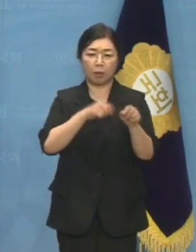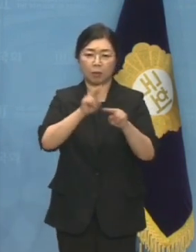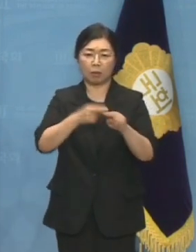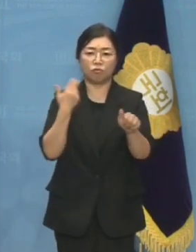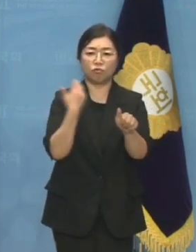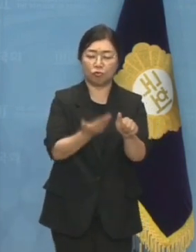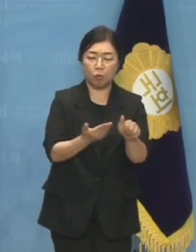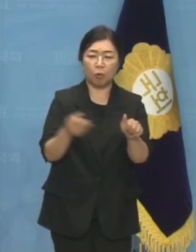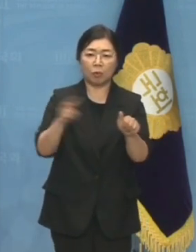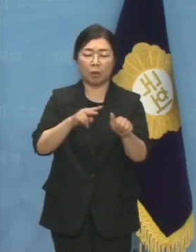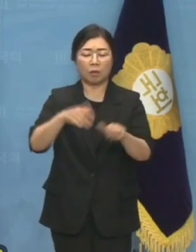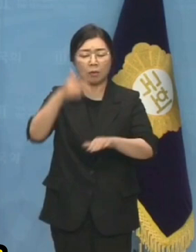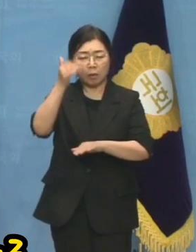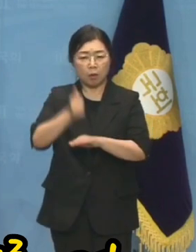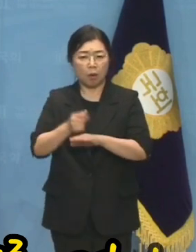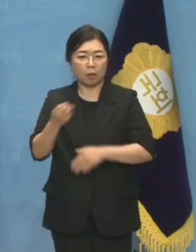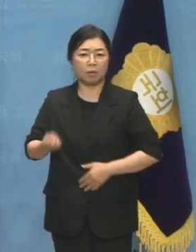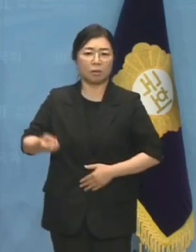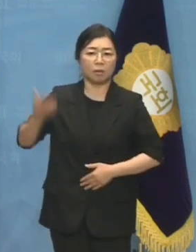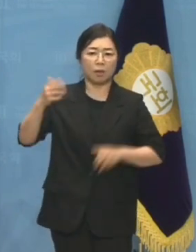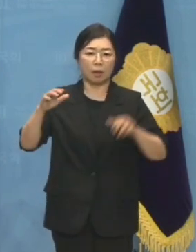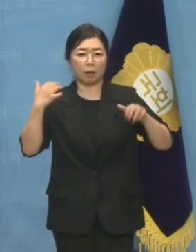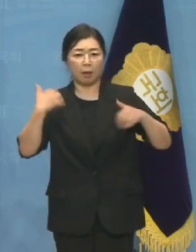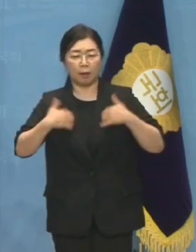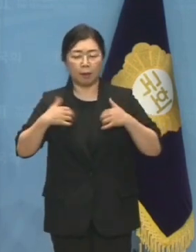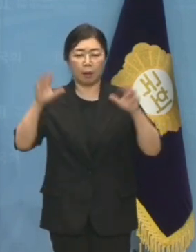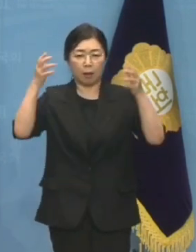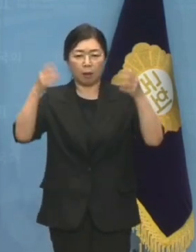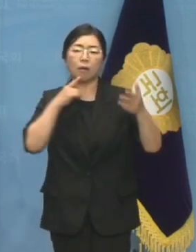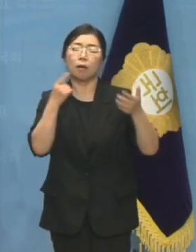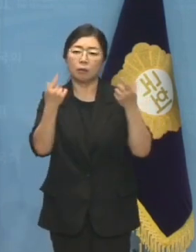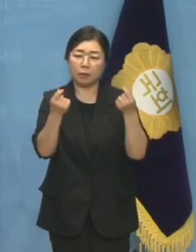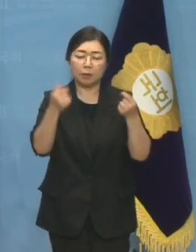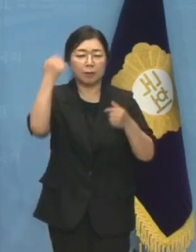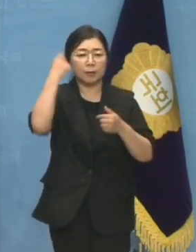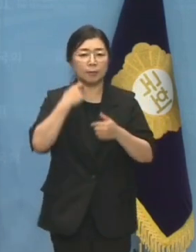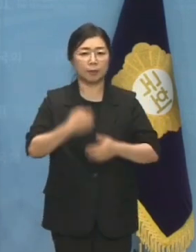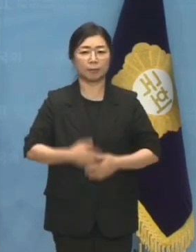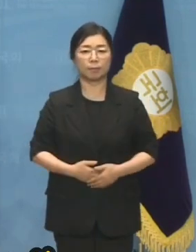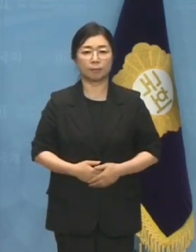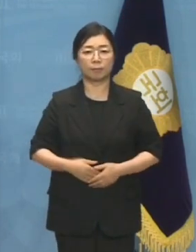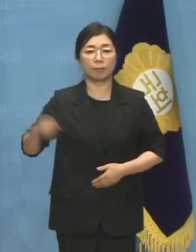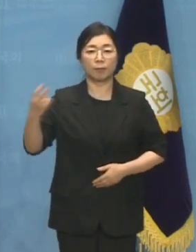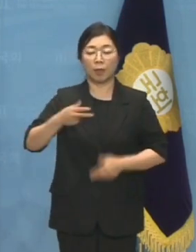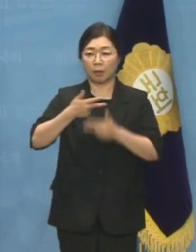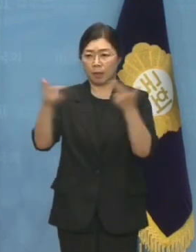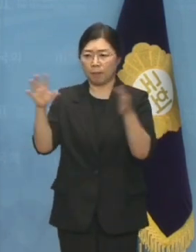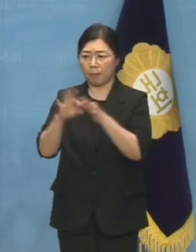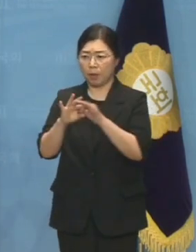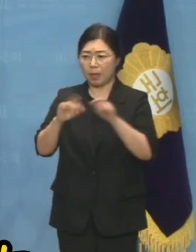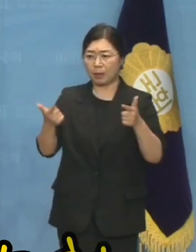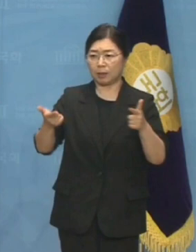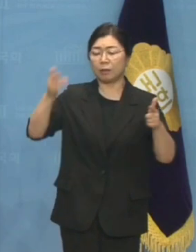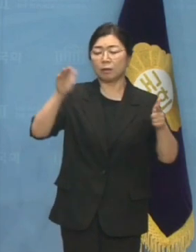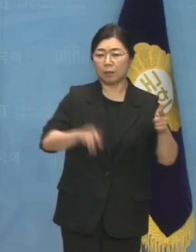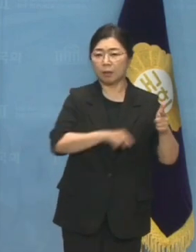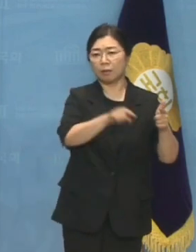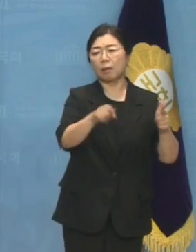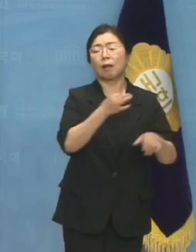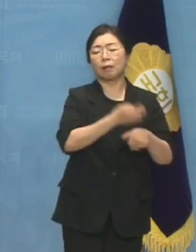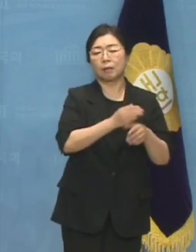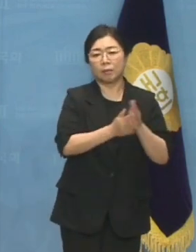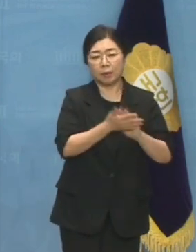승리의 환호성을 지른 것이 아닙니까? 비명계의 유혹에 마지못해 응하는 척